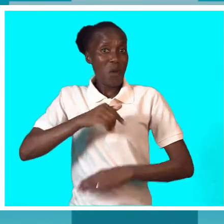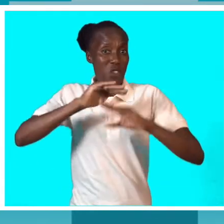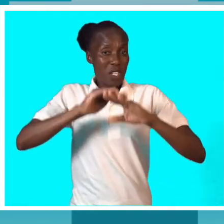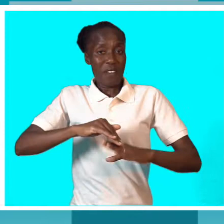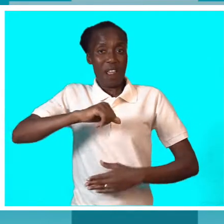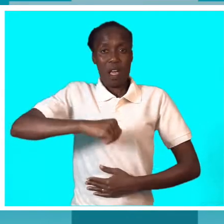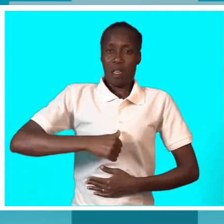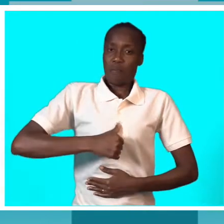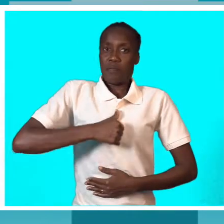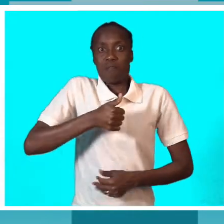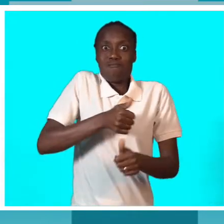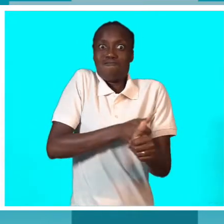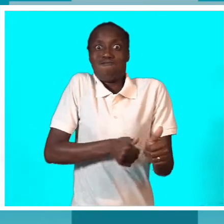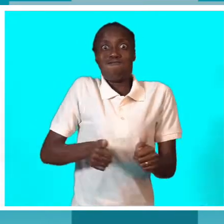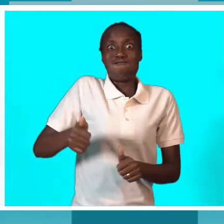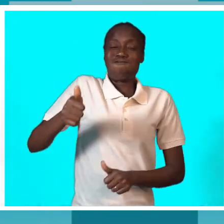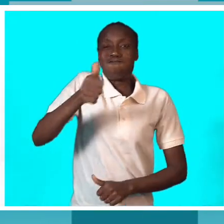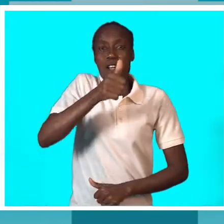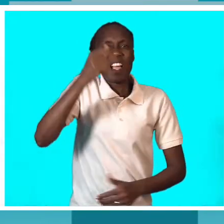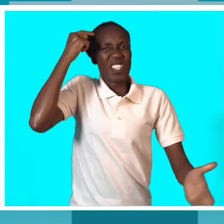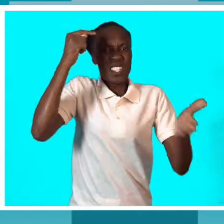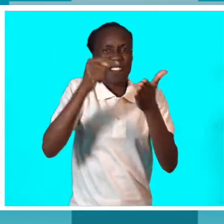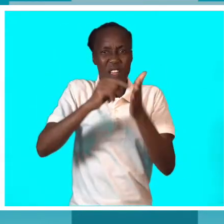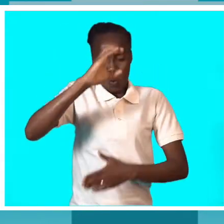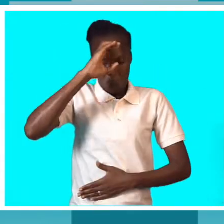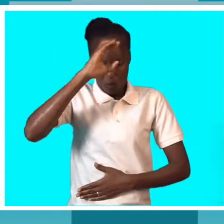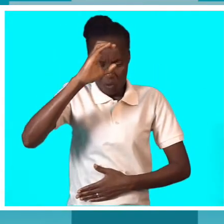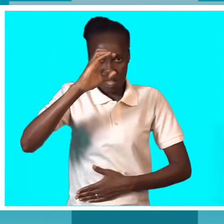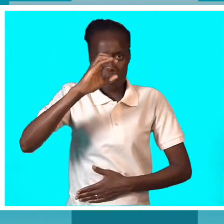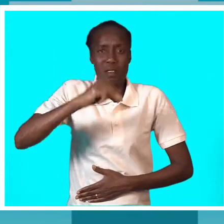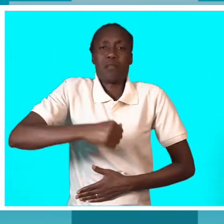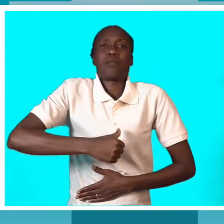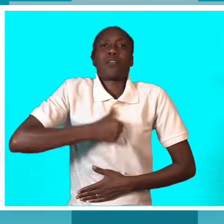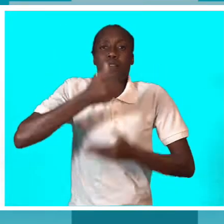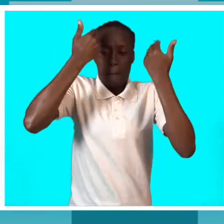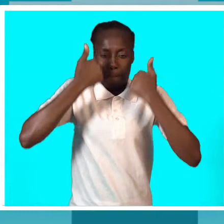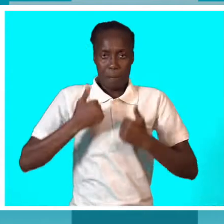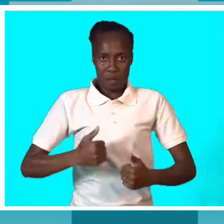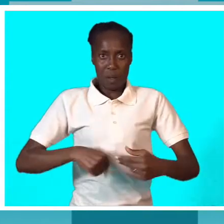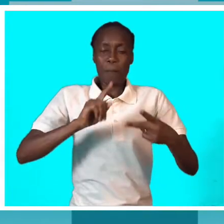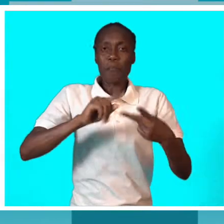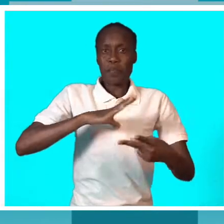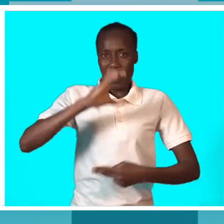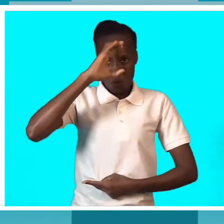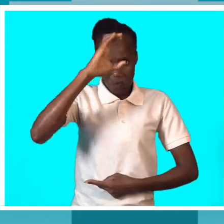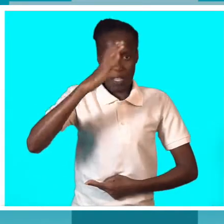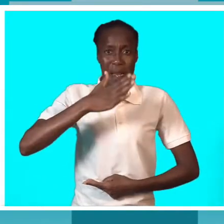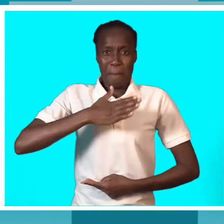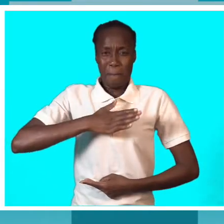eu tenho confiança em mim, tenho confiança nas minhas capacidades e eu posso muito bem, com base